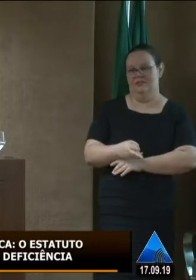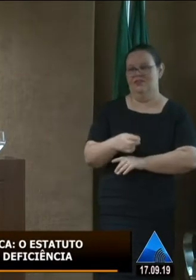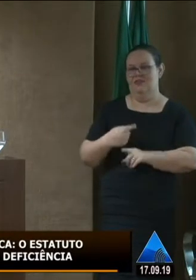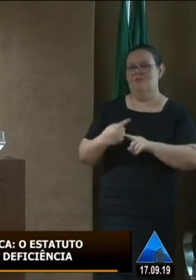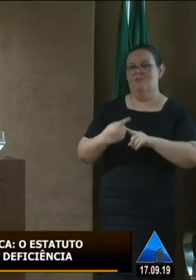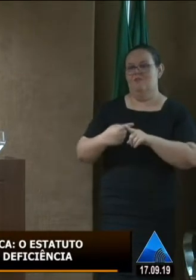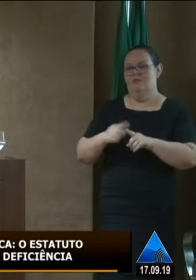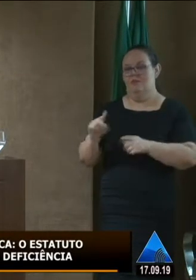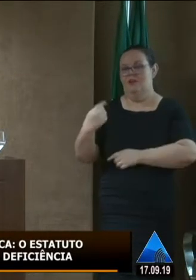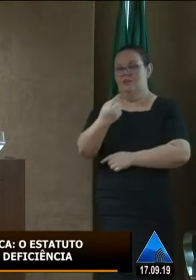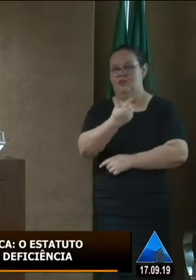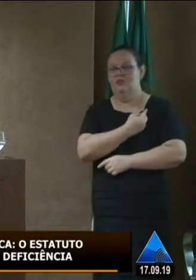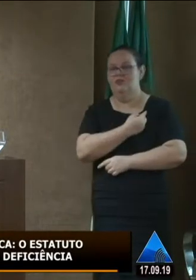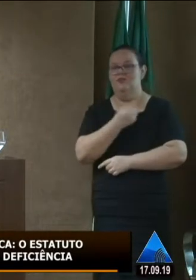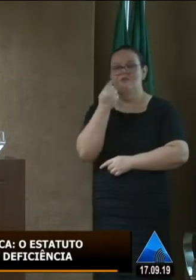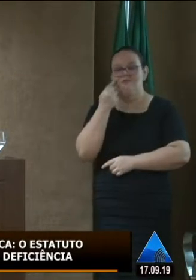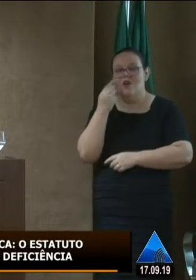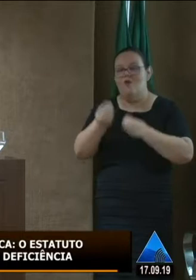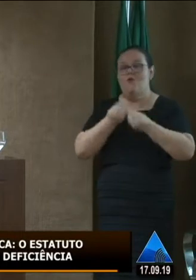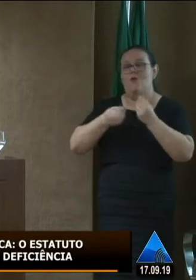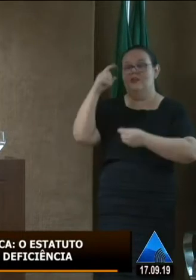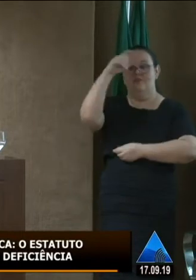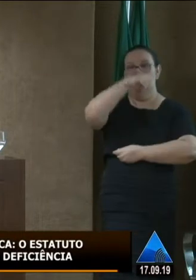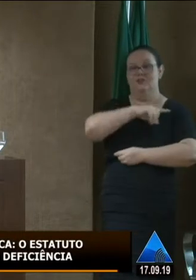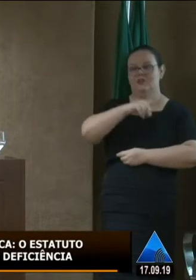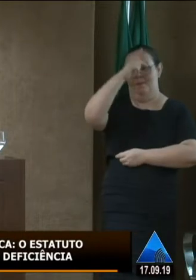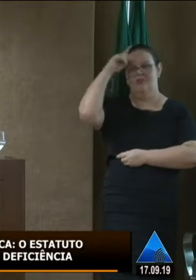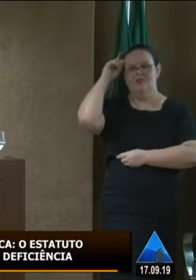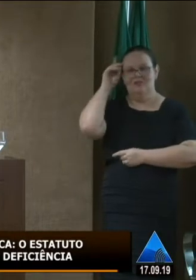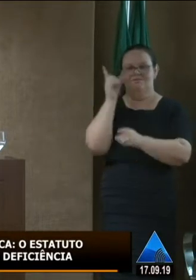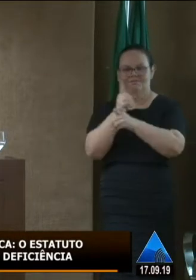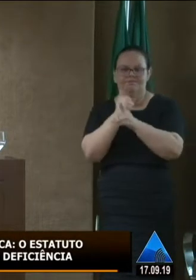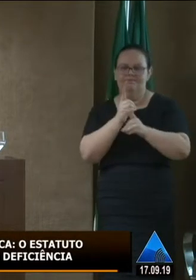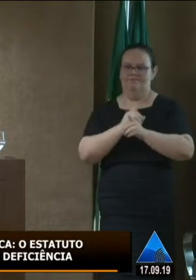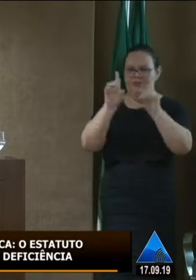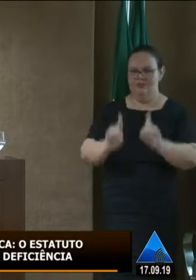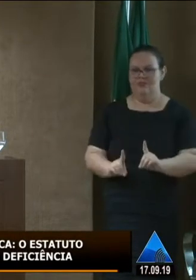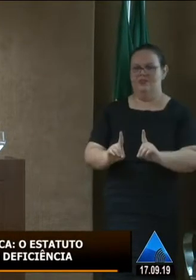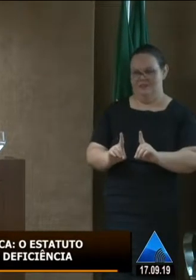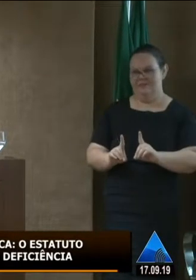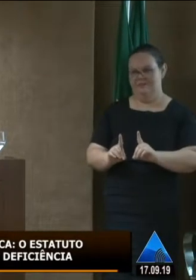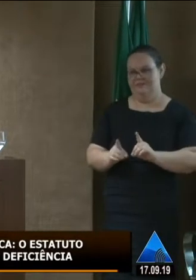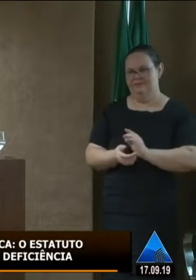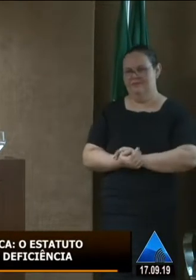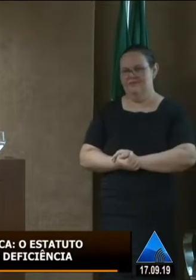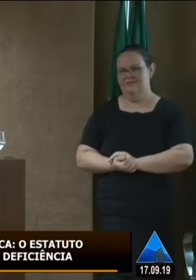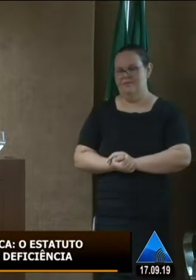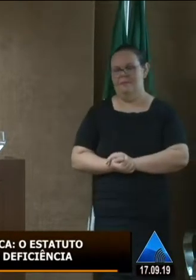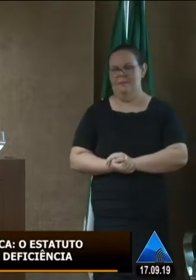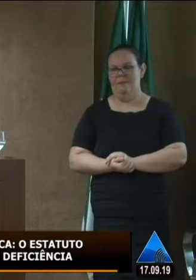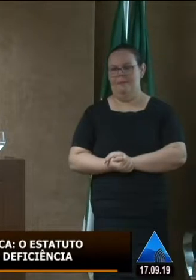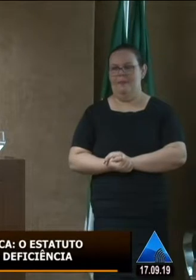impede certo a velocidade das nossas ações a serem implementadas para as pessoas com